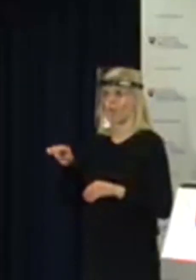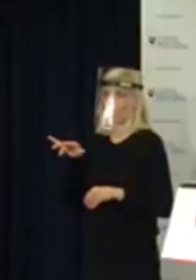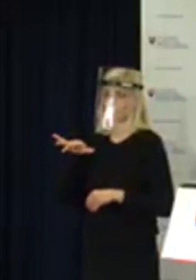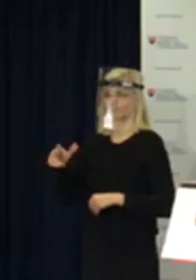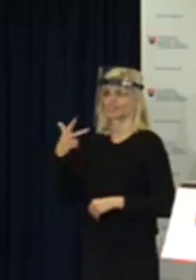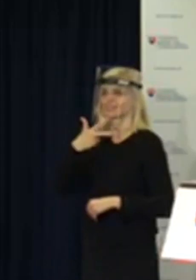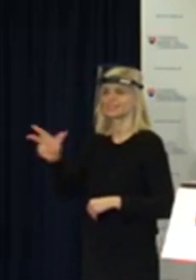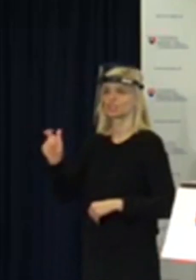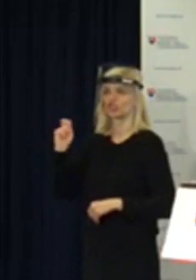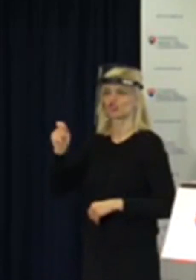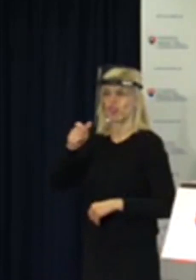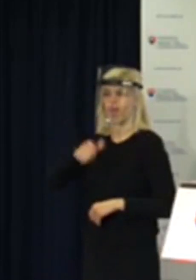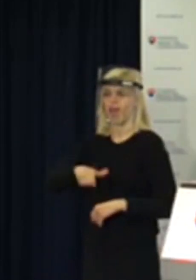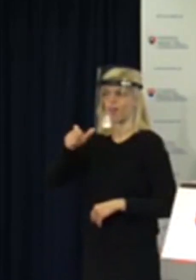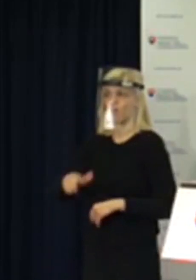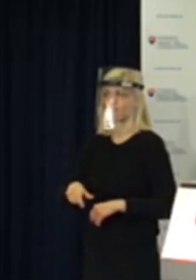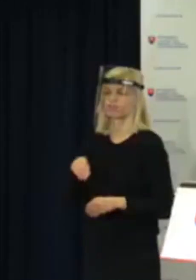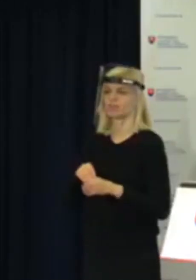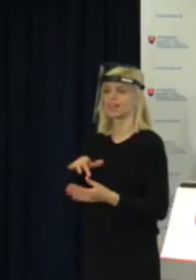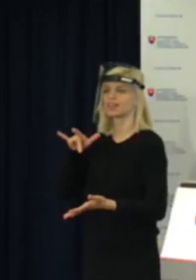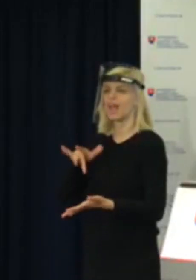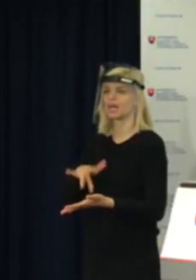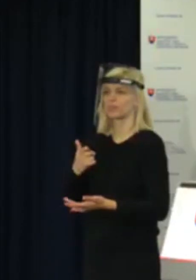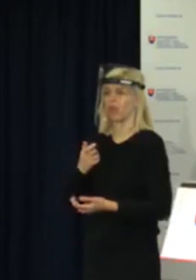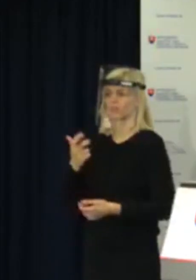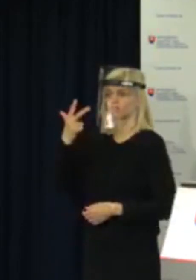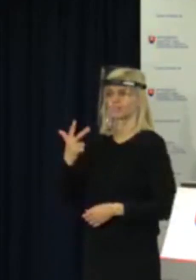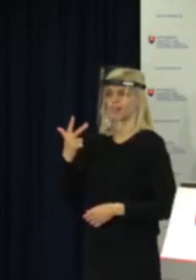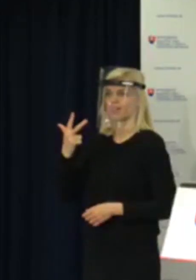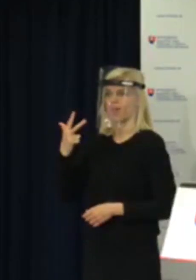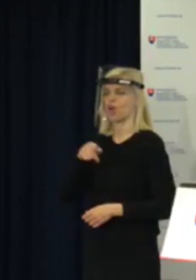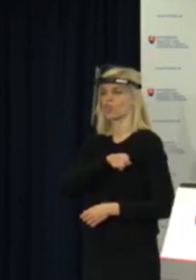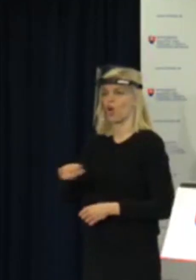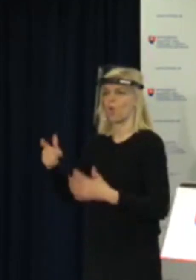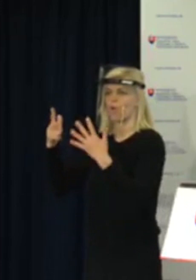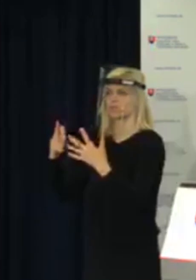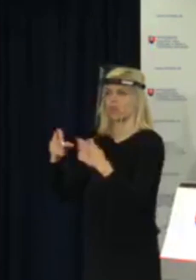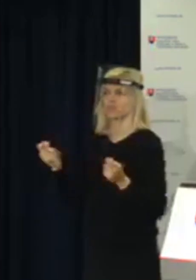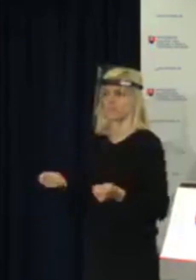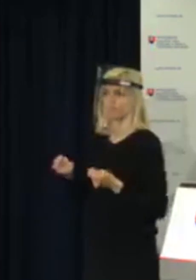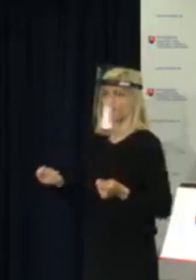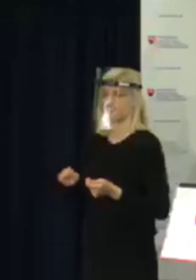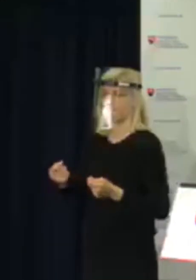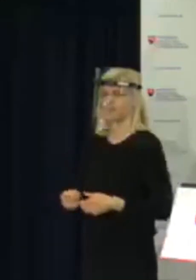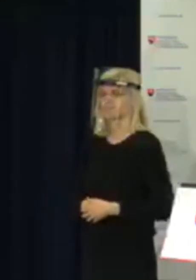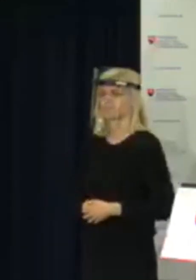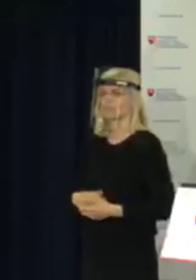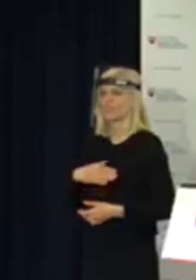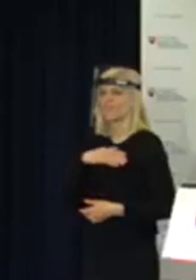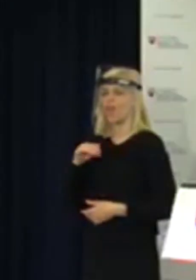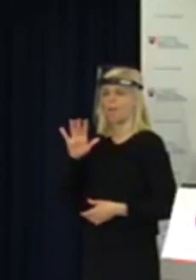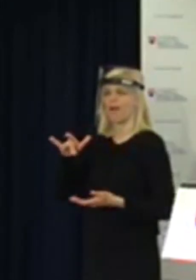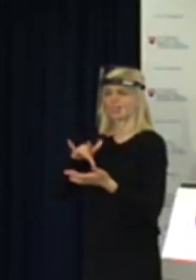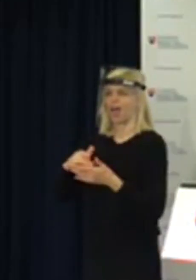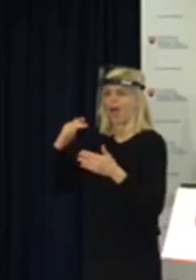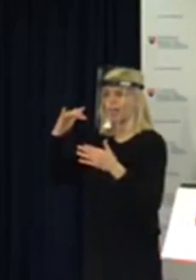ju budú robiť v termíne, ktorý je stanovený od 3. do 8. septembra. Tých dátumov je veľmi veľa, ja